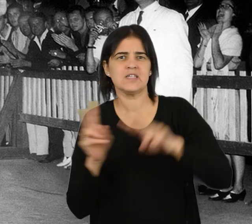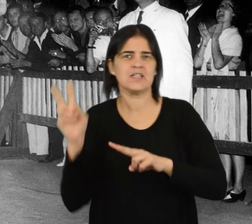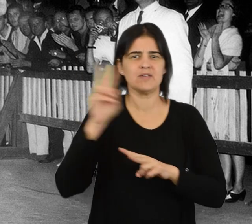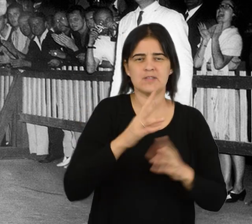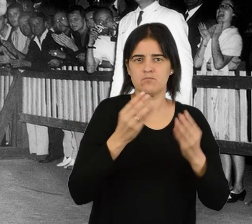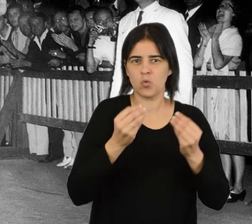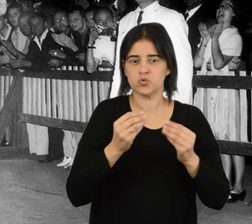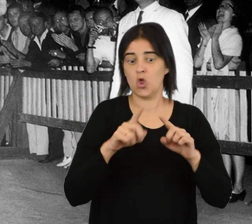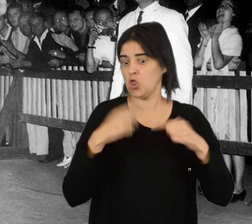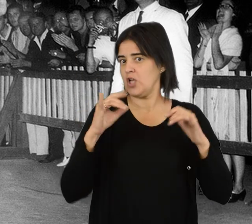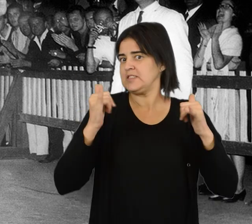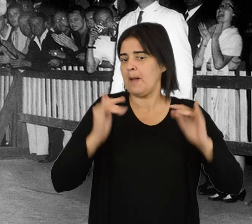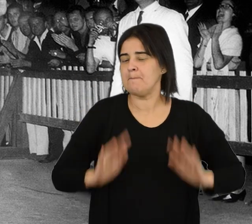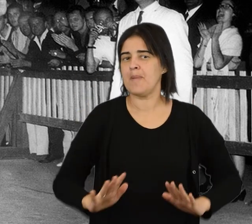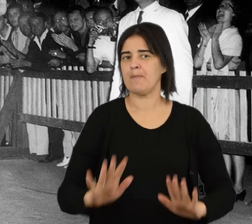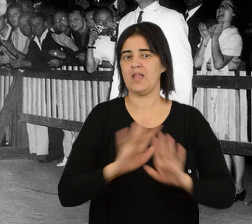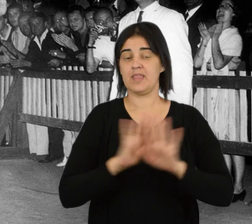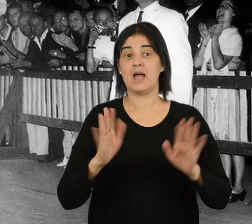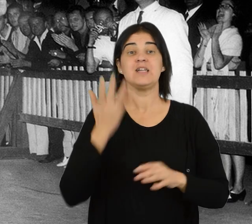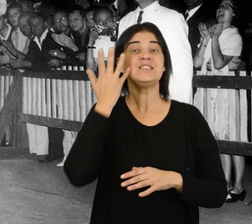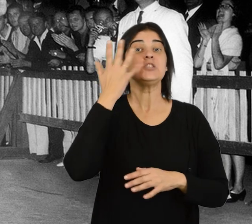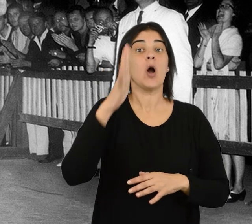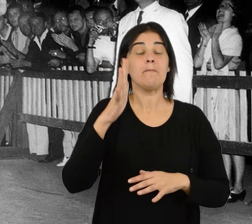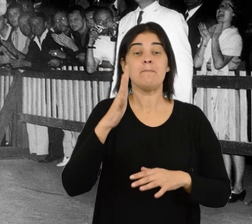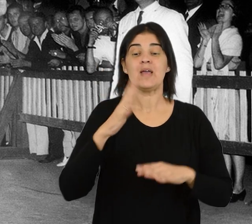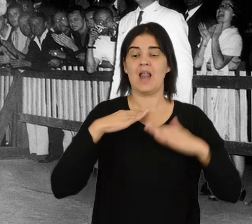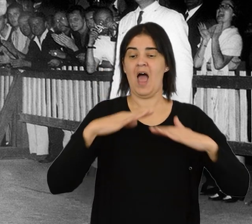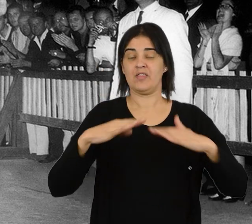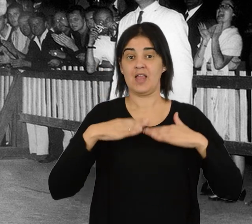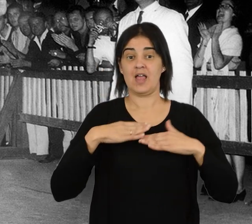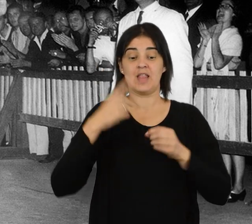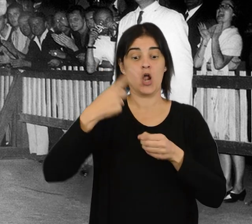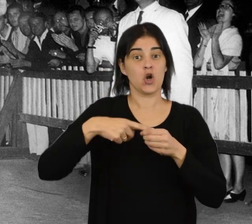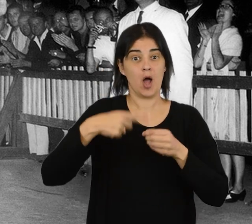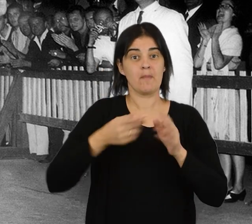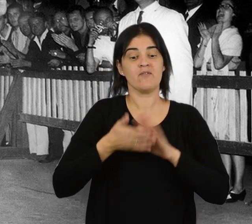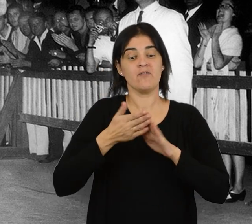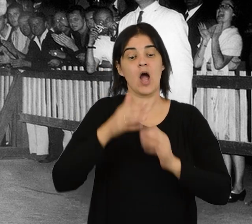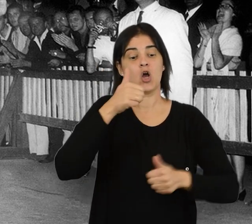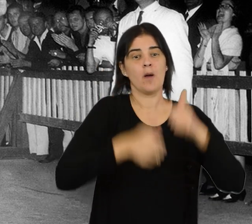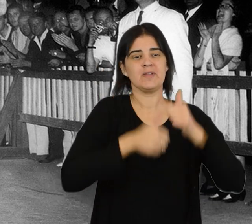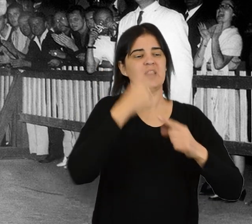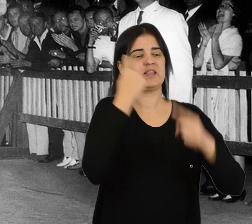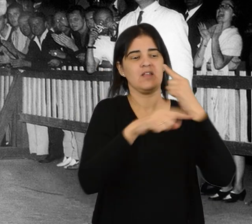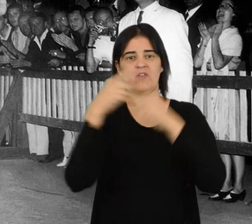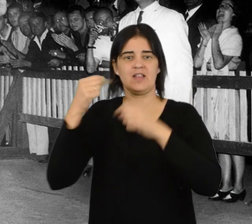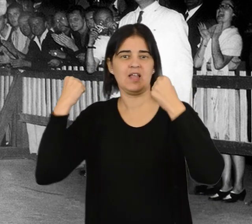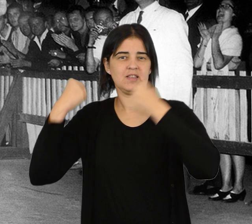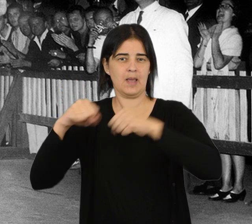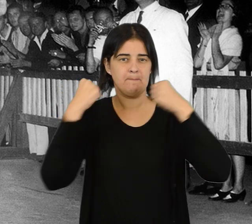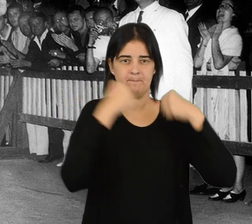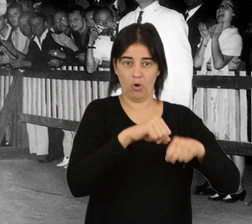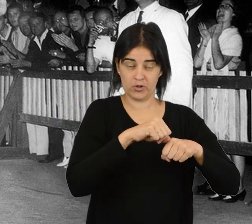Todo estaba listo. Más de 5.000 atletas en Roma competirían en diferentes deportes.